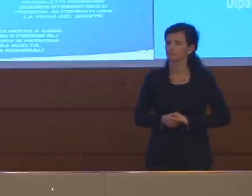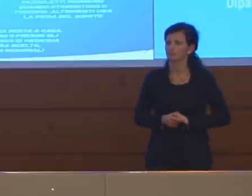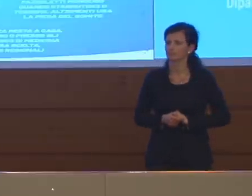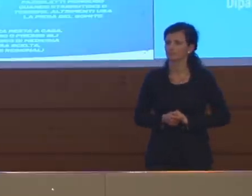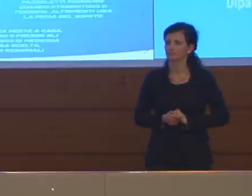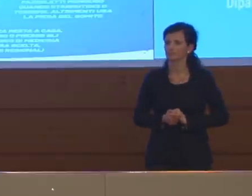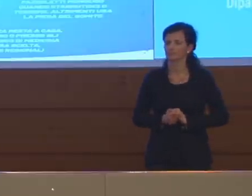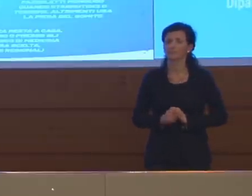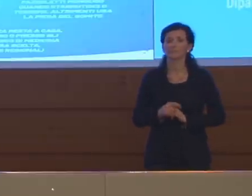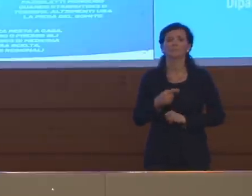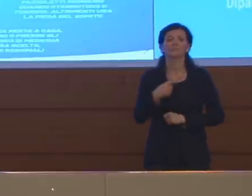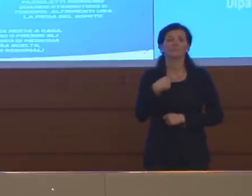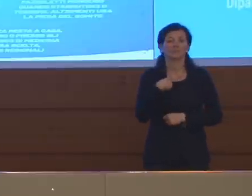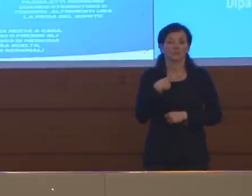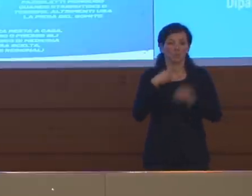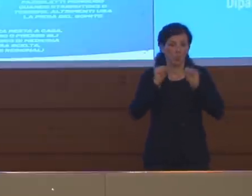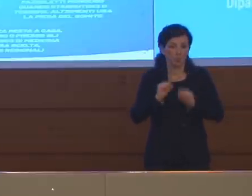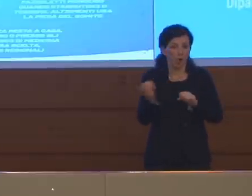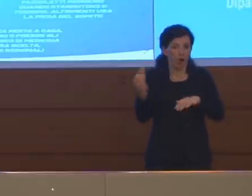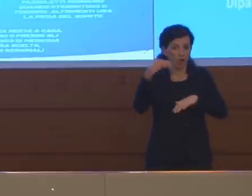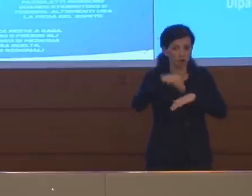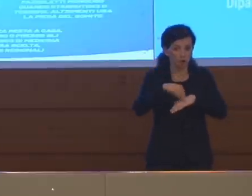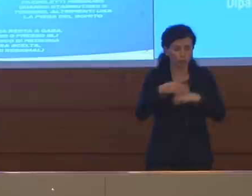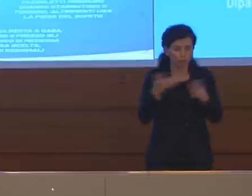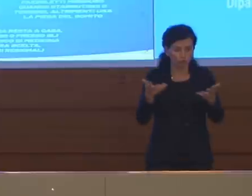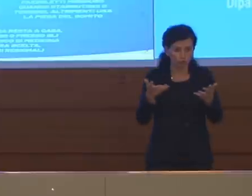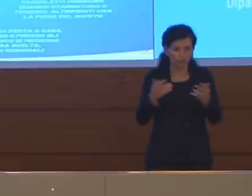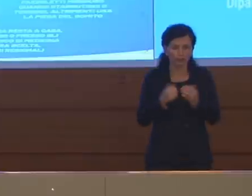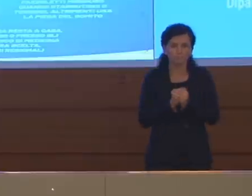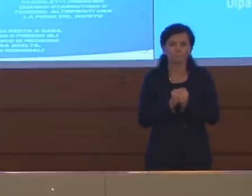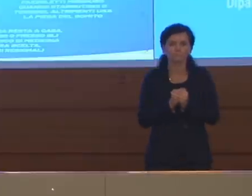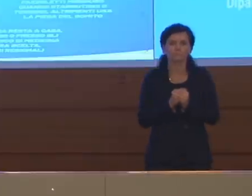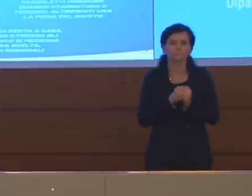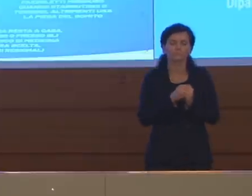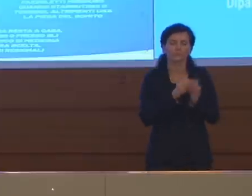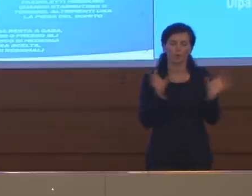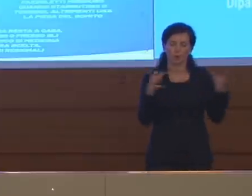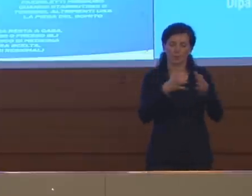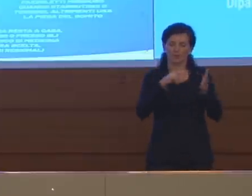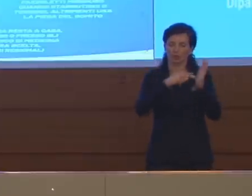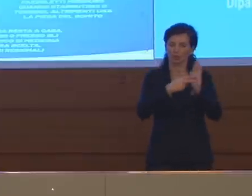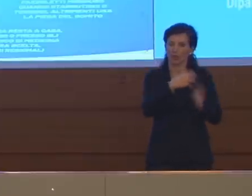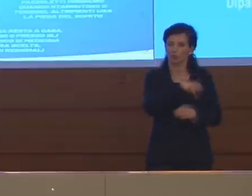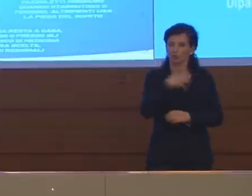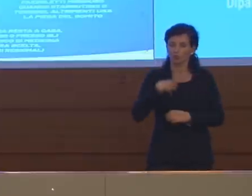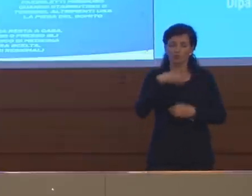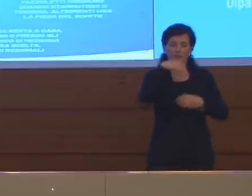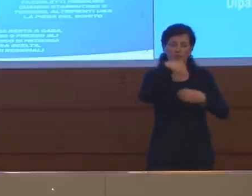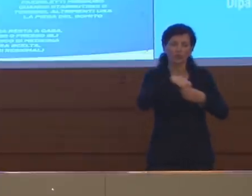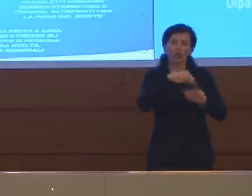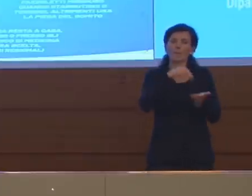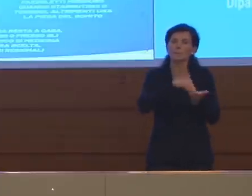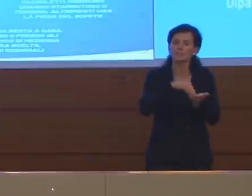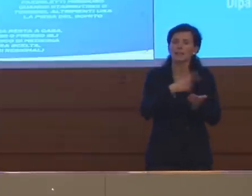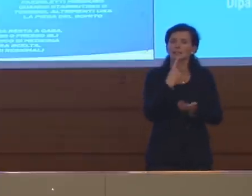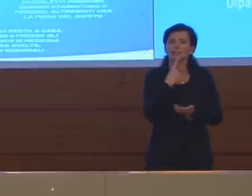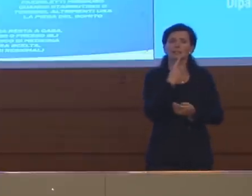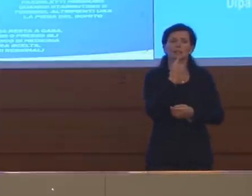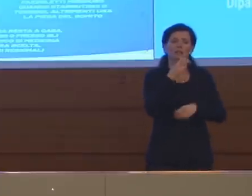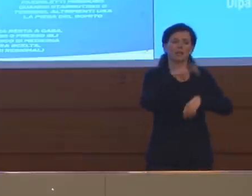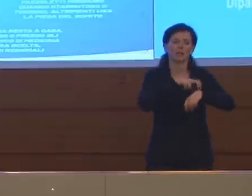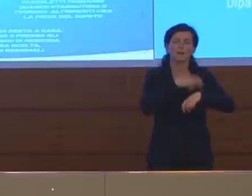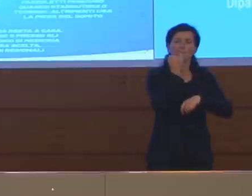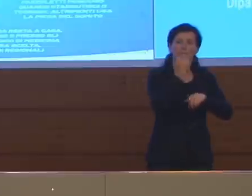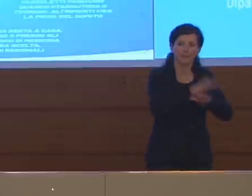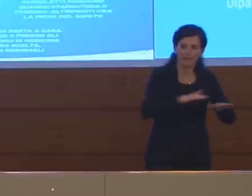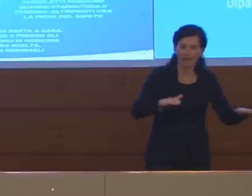Sulla prima domanda posso aggiungere che tra il numero degli esperti ci sono dei pediatrici, sono dei geriatrici, sono persone che